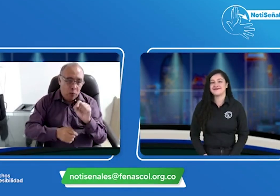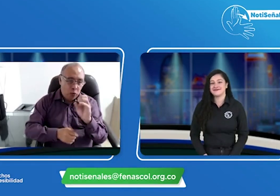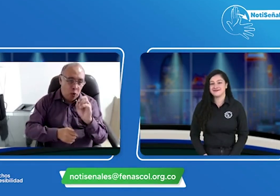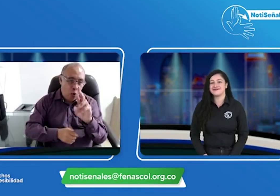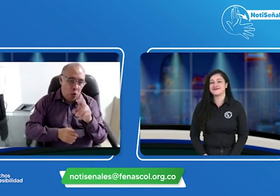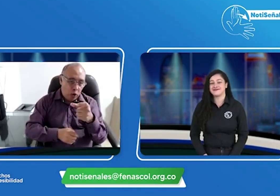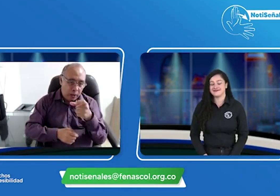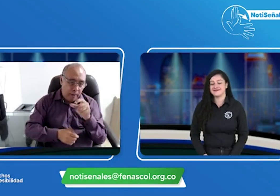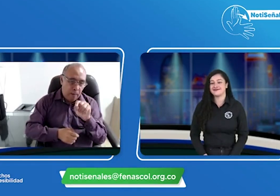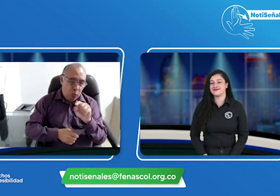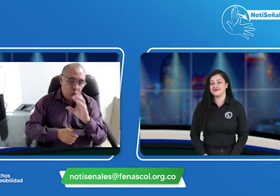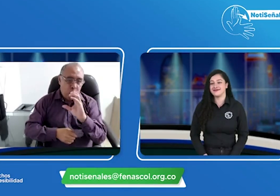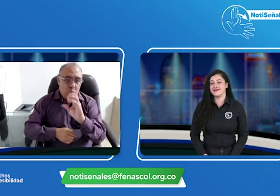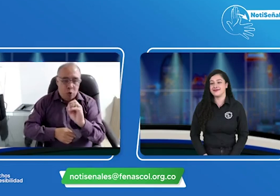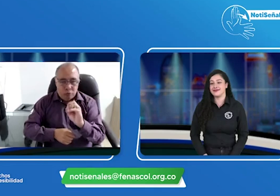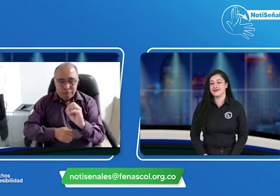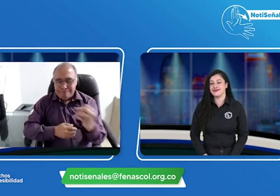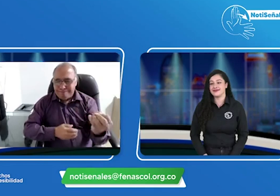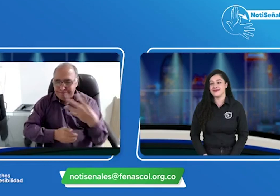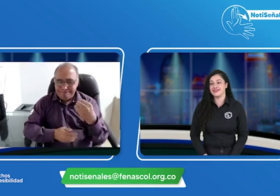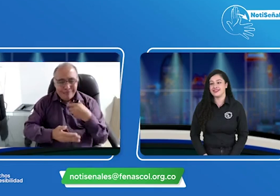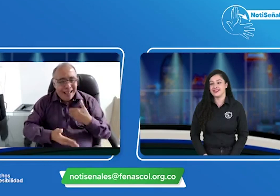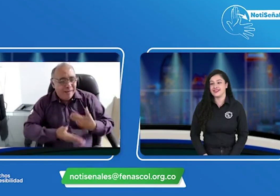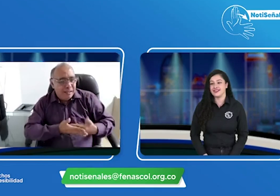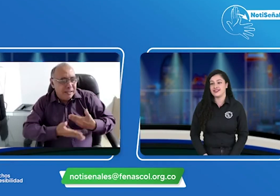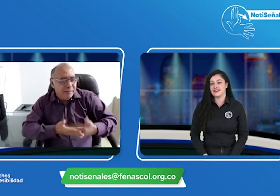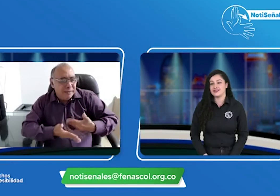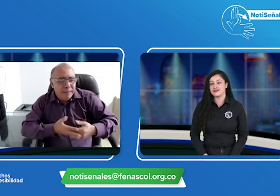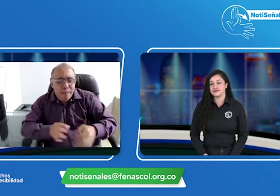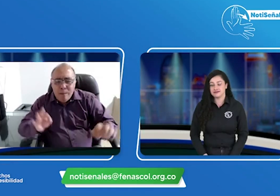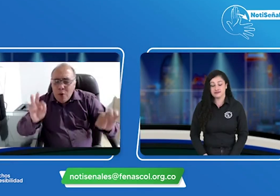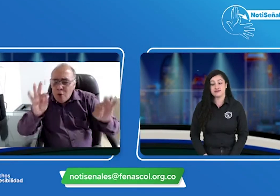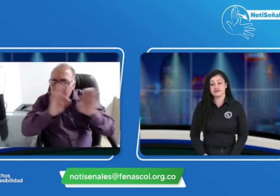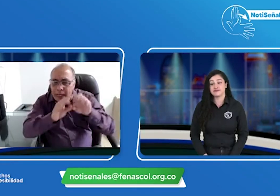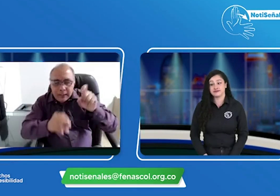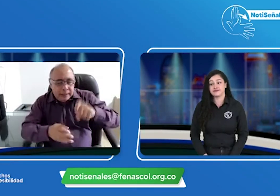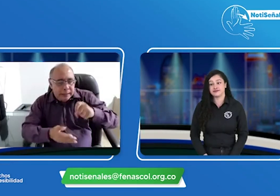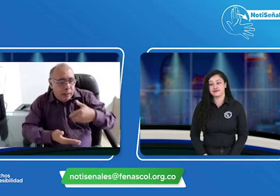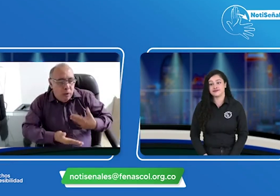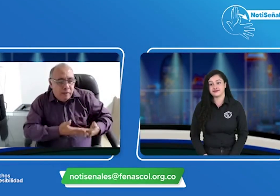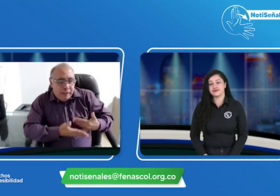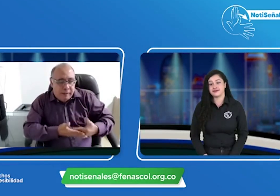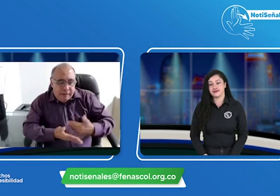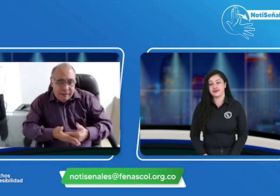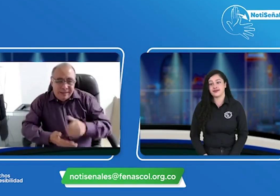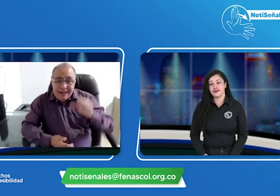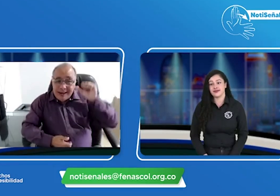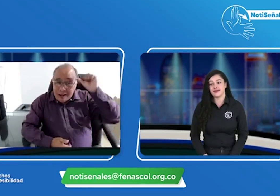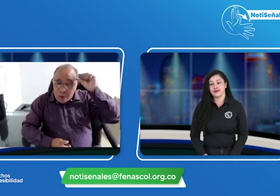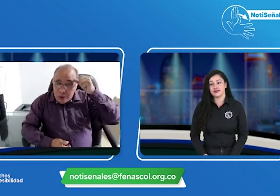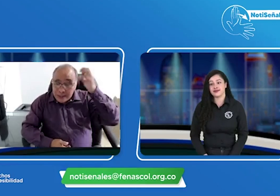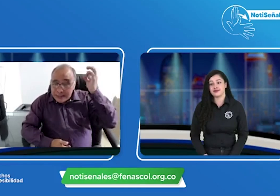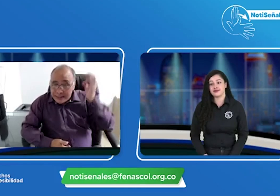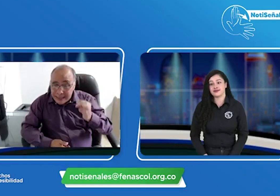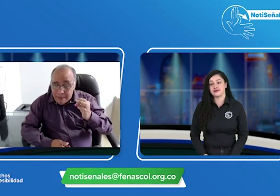envíenlo a noticenales arroba fenascol punto org punto co es urgente es